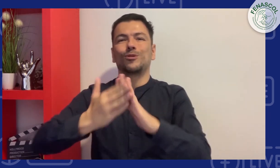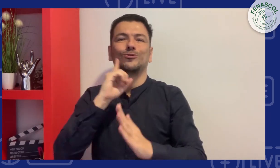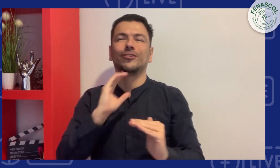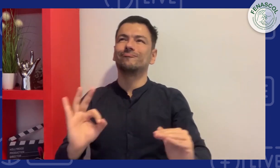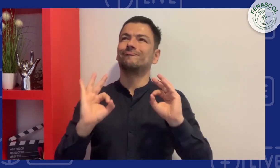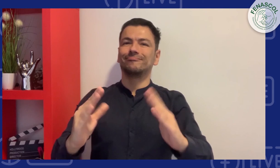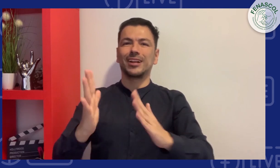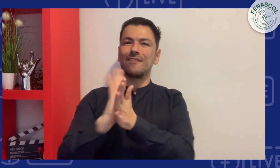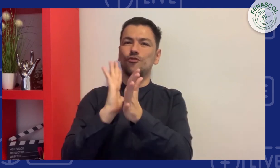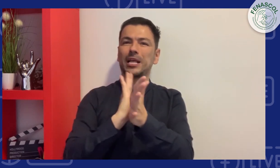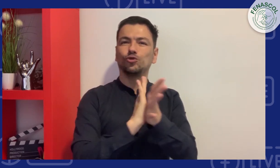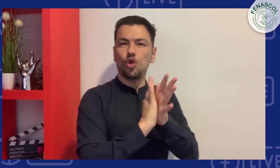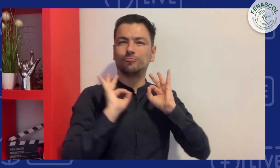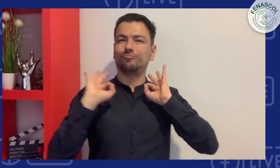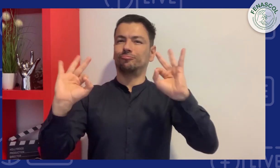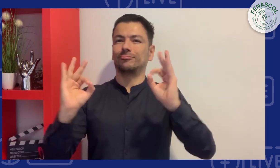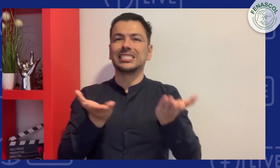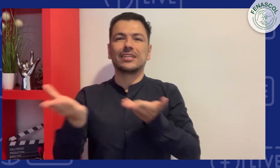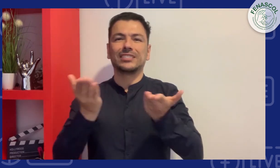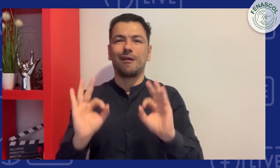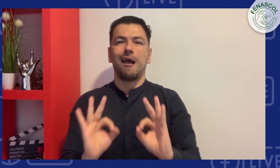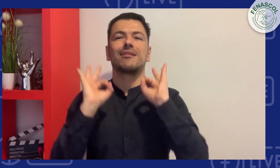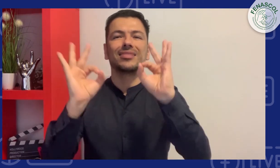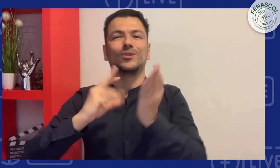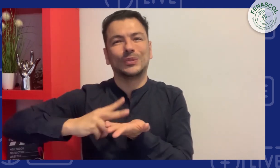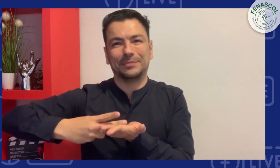de calidad para prestar un servicio de calidad a la comunidad sorda.